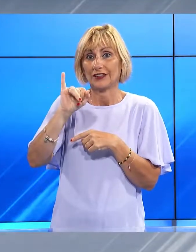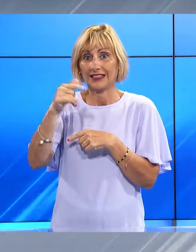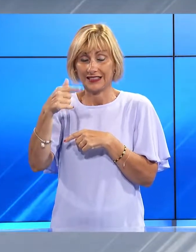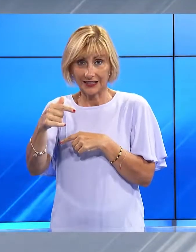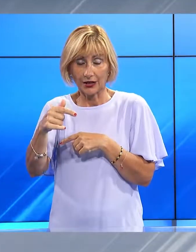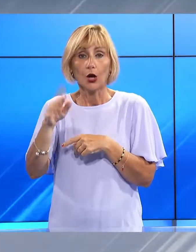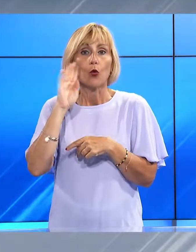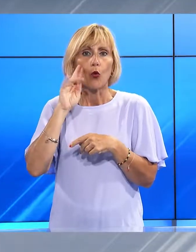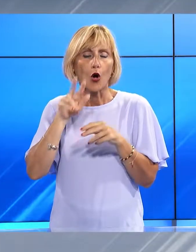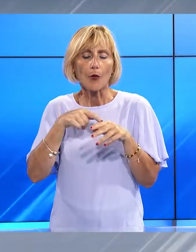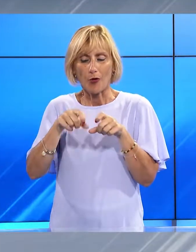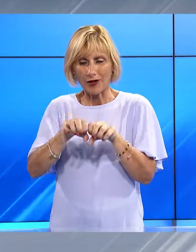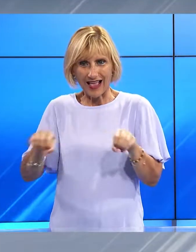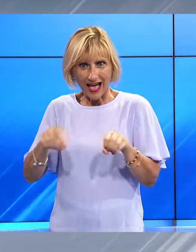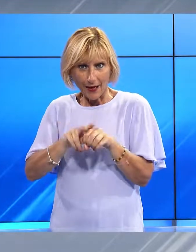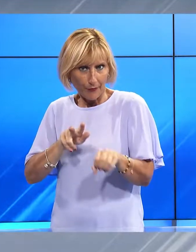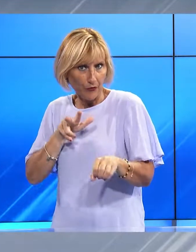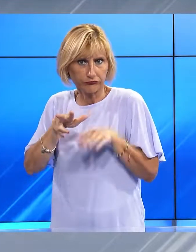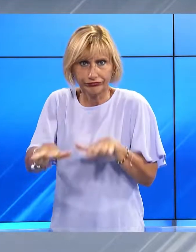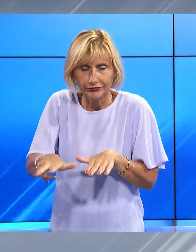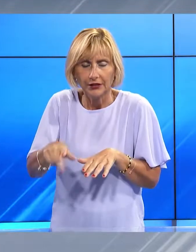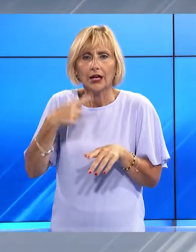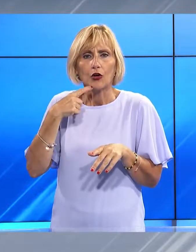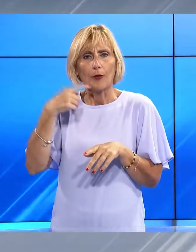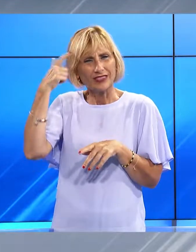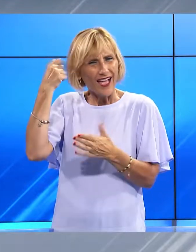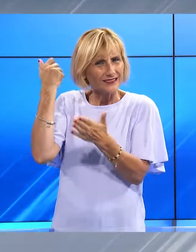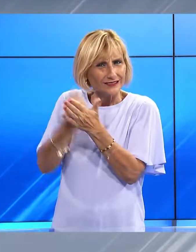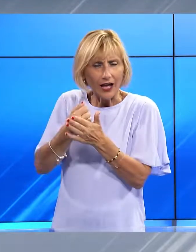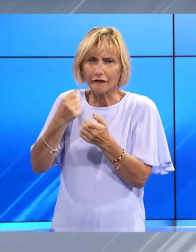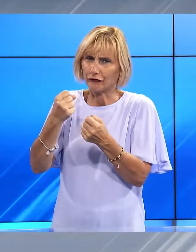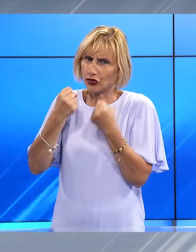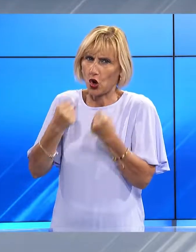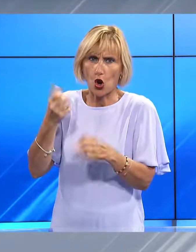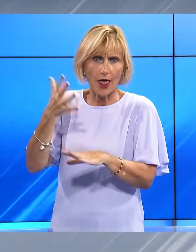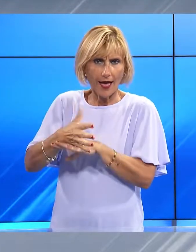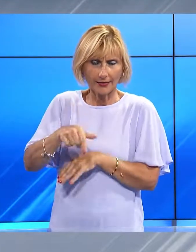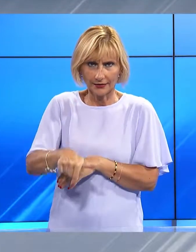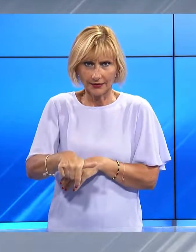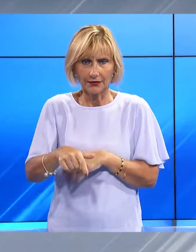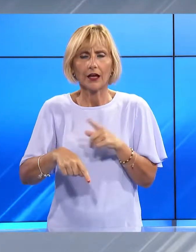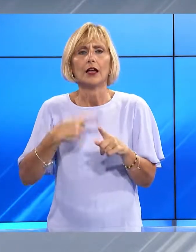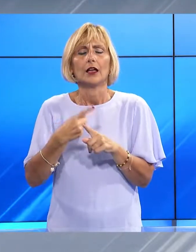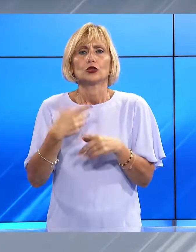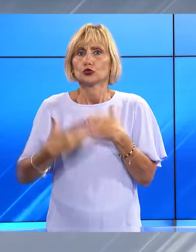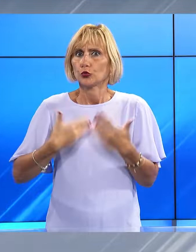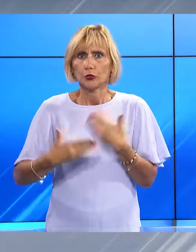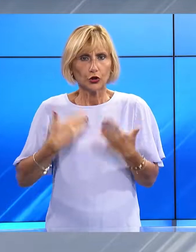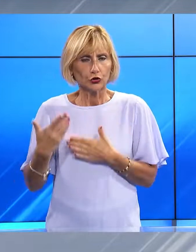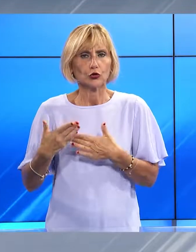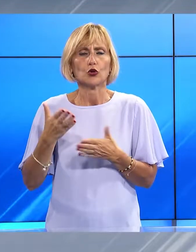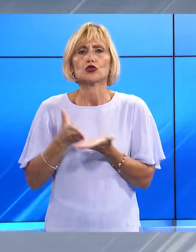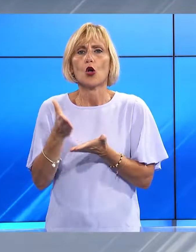ramo ed è precipitato a valle andando a sbattere violentemente la testa. L'allarme è dato dall'ozio di un infortunato sul posto. Gli uomini del